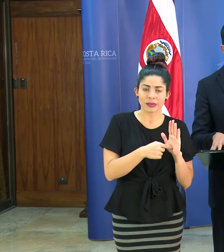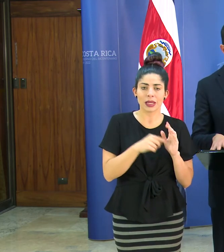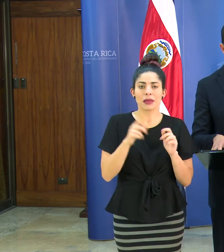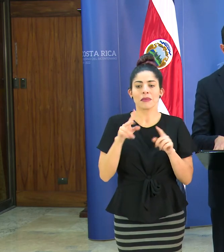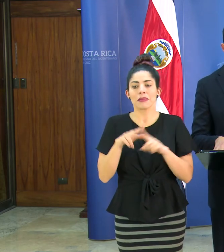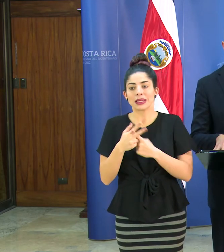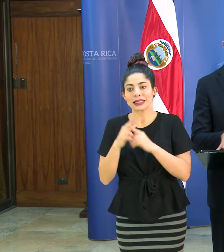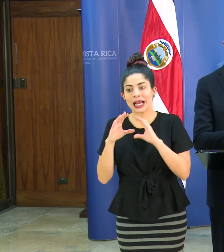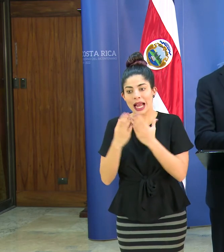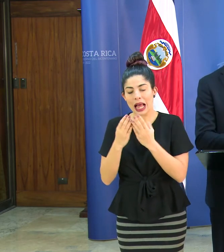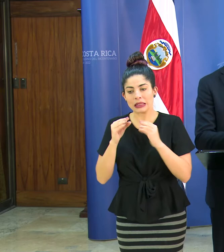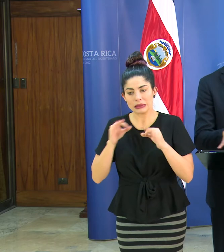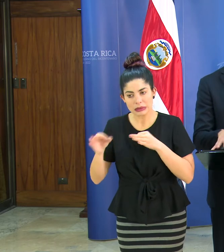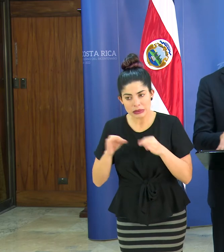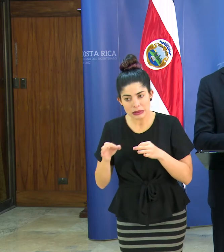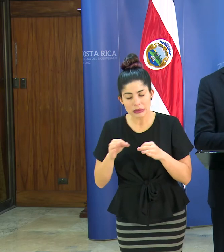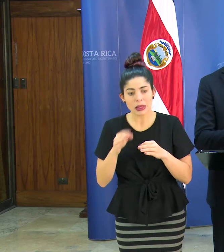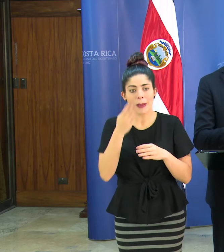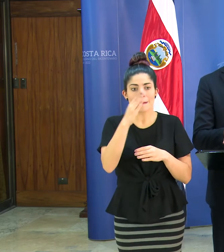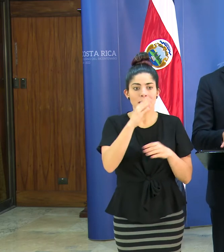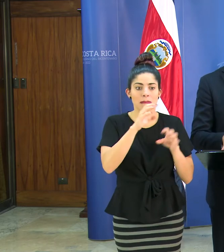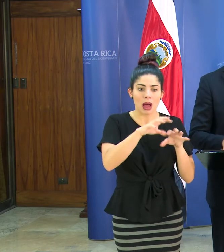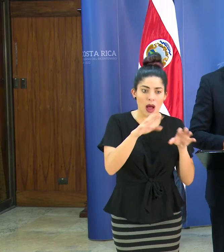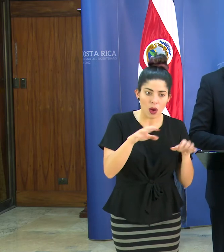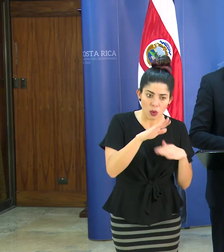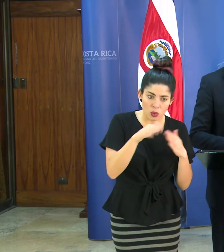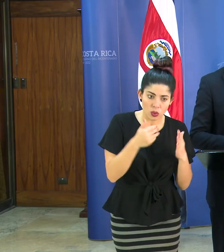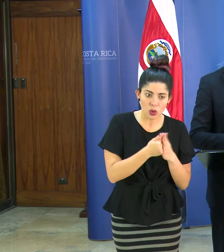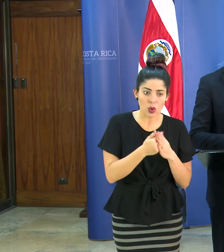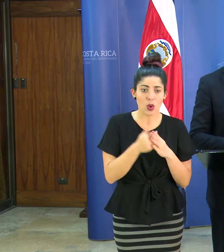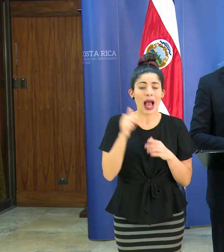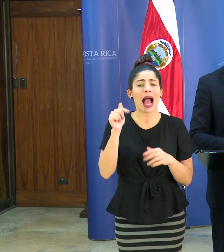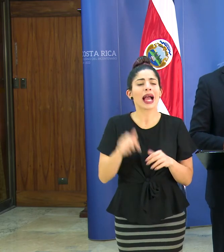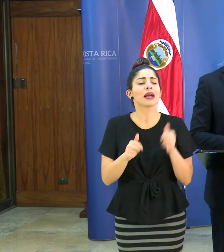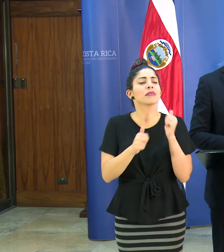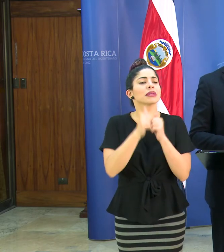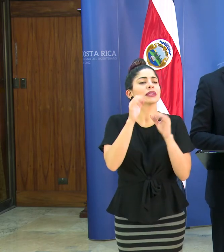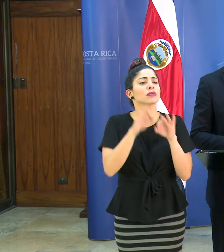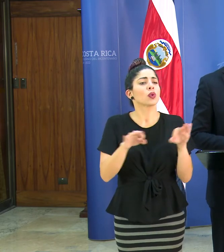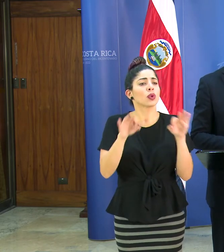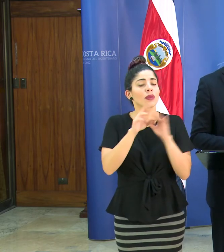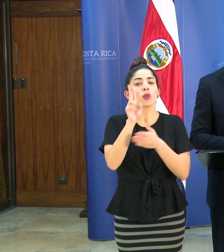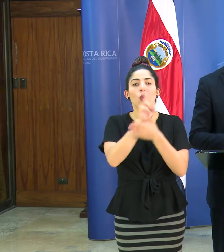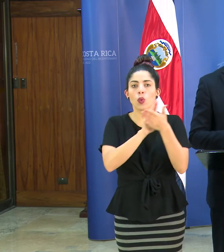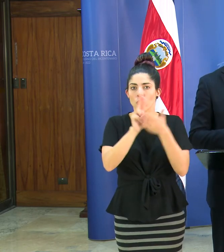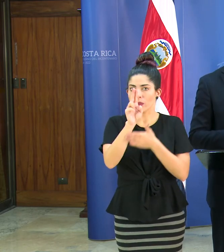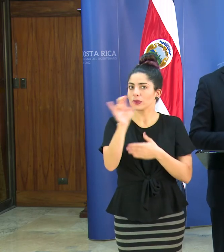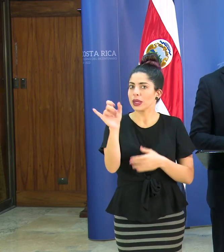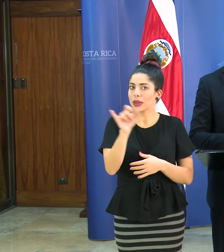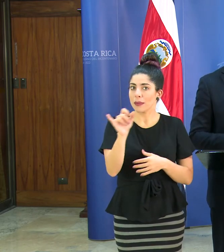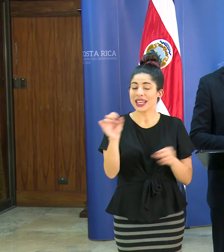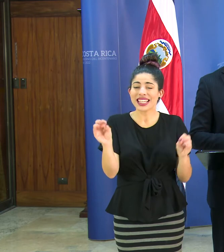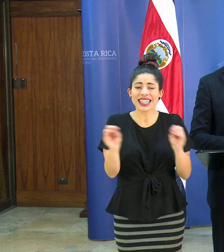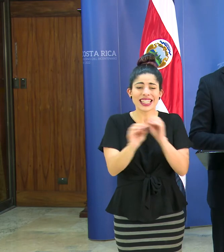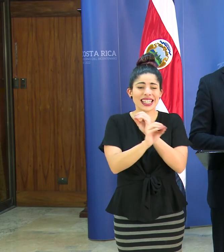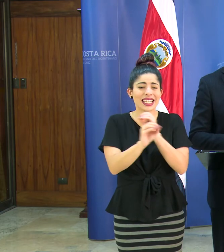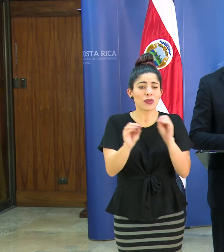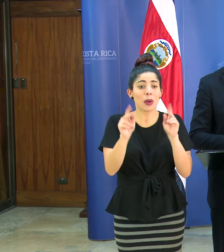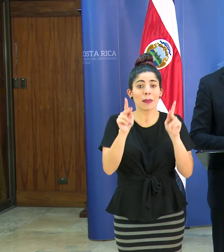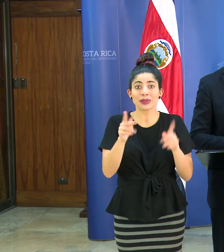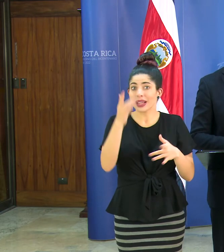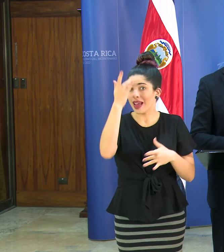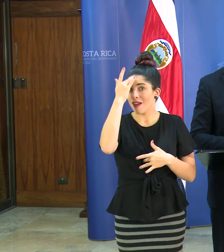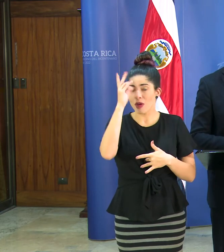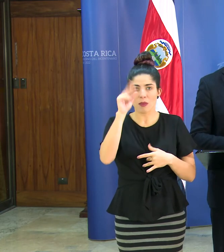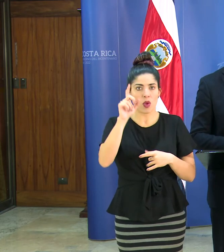inicial vigilando que estén en los baños las medidas que ningún aquí lo más importante y con universidades también es ninguna persona enferma tiene